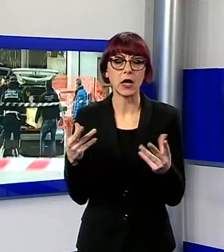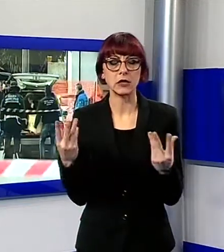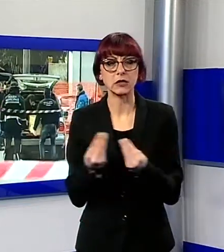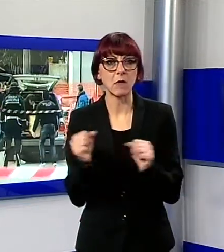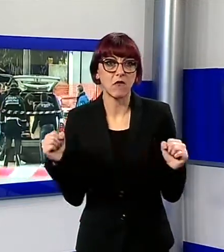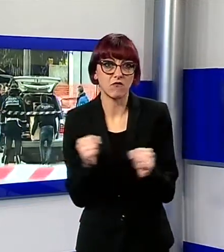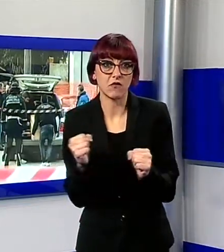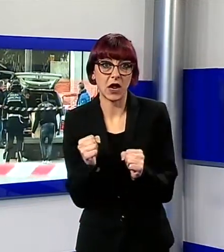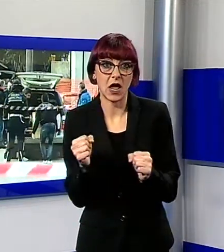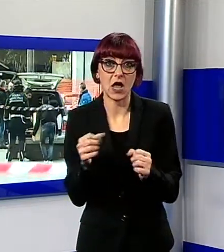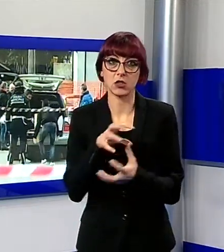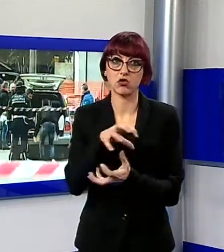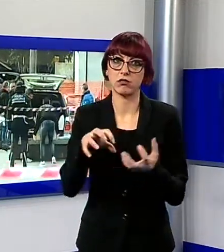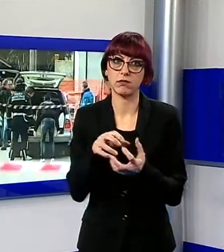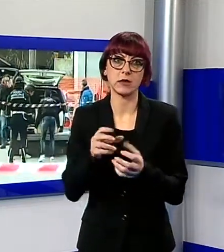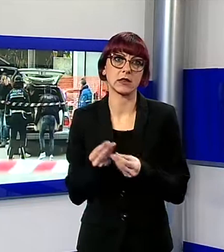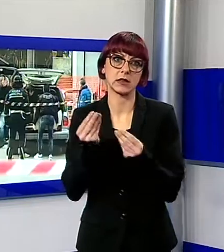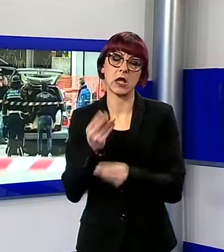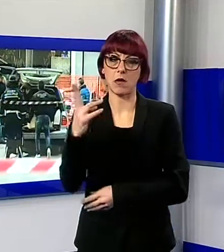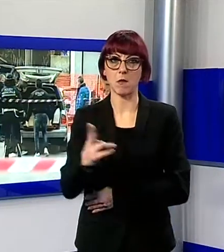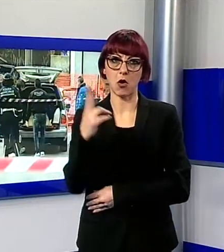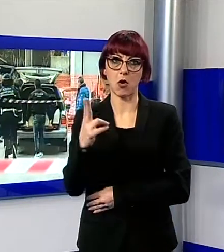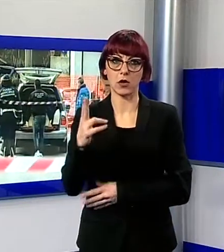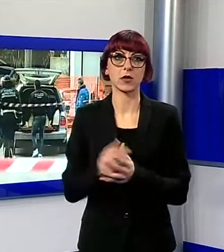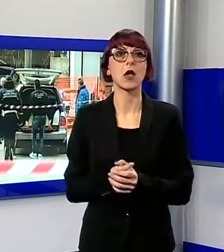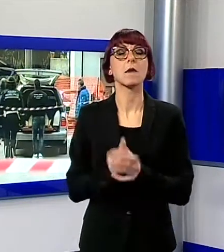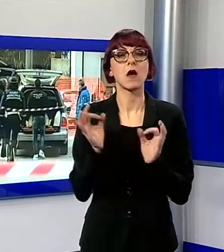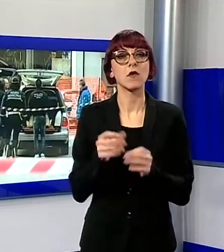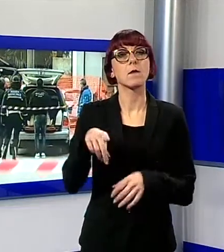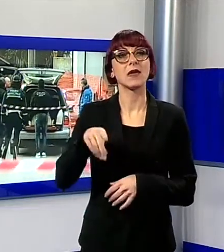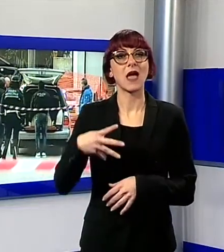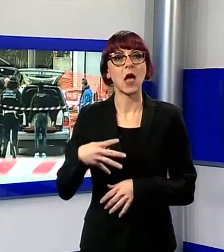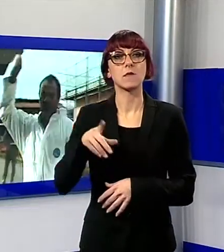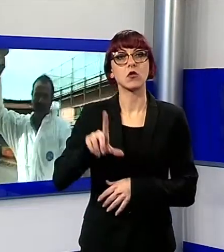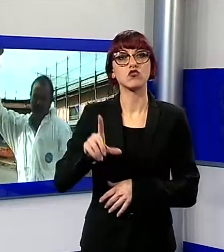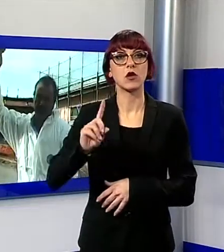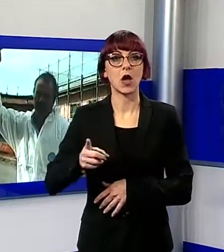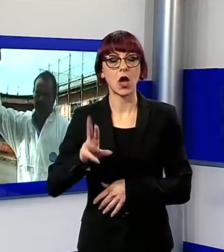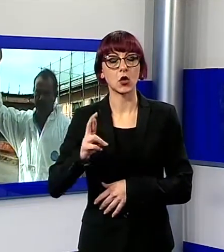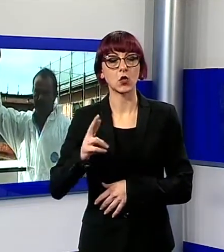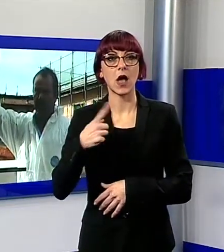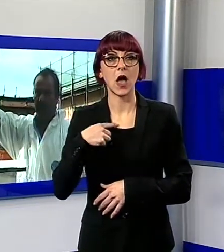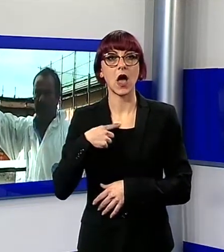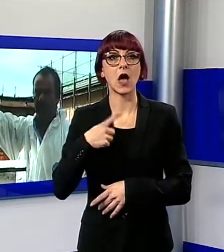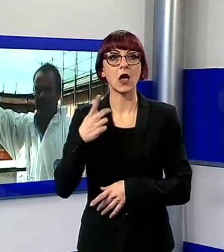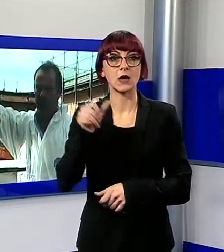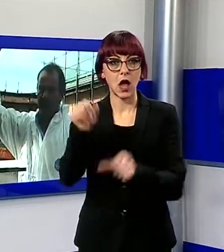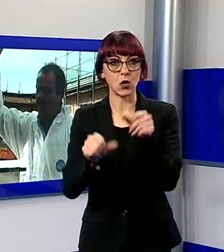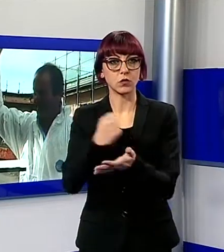il PM Lucia Rugani dovrà disporre nelle prossime ore. Si farà l'autopsia e poi magari siamo in grado di essere più precisi. Per il